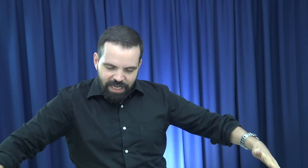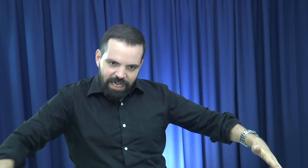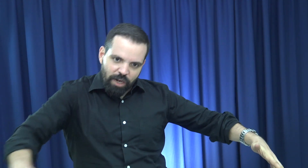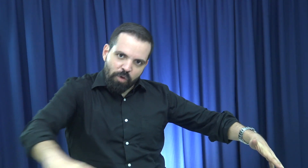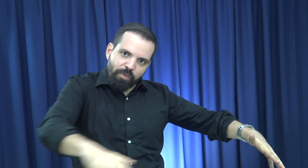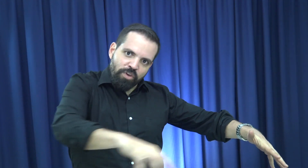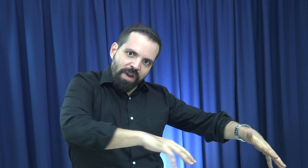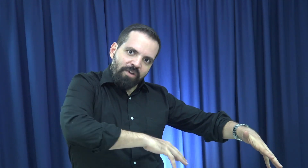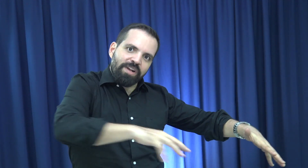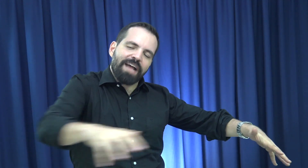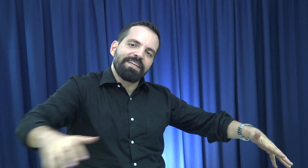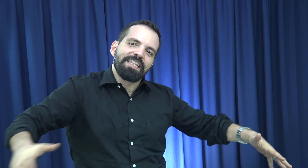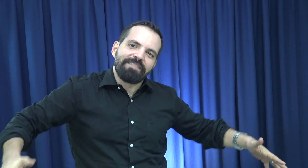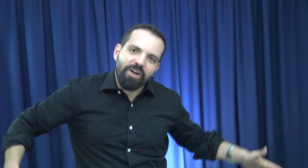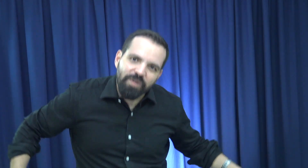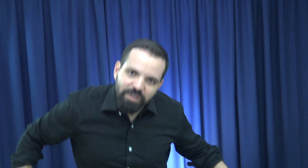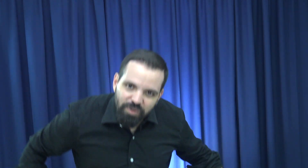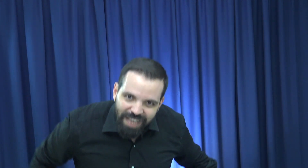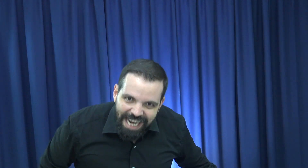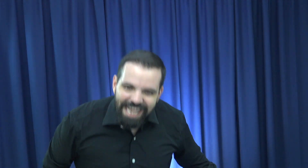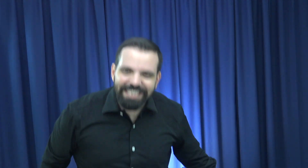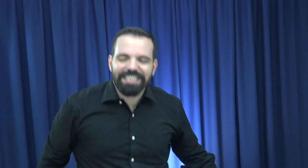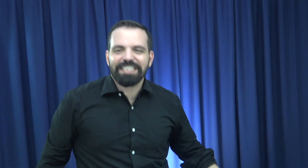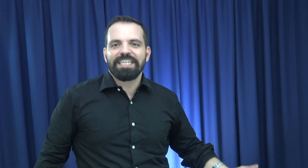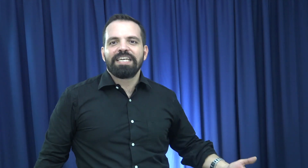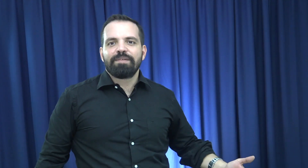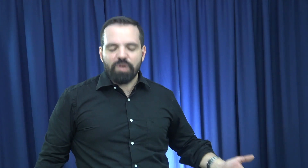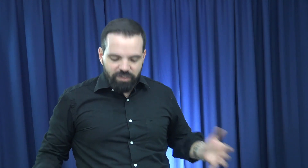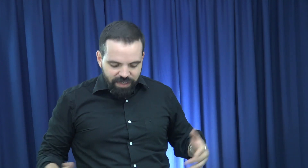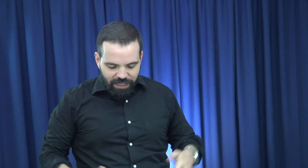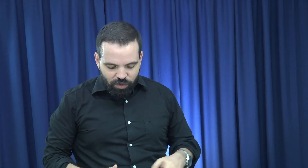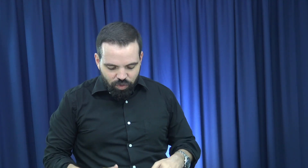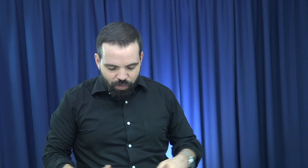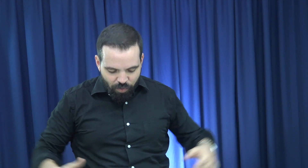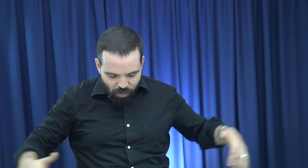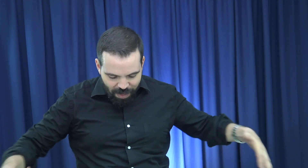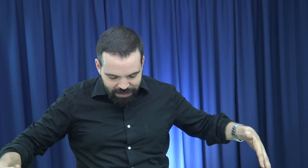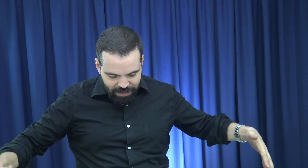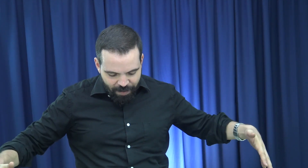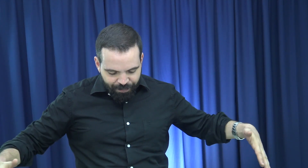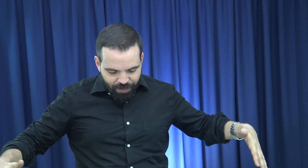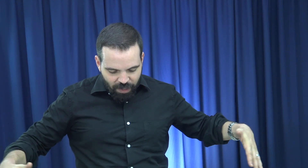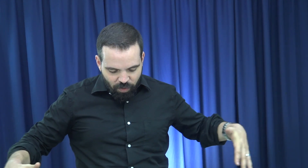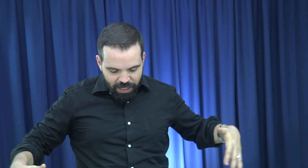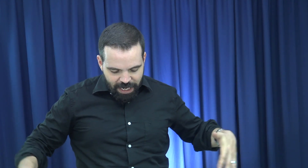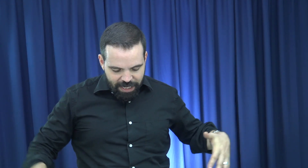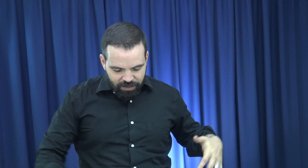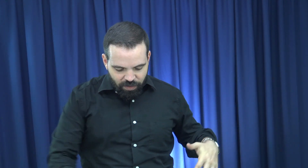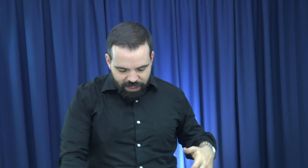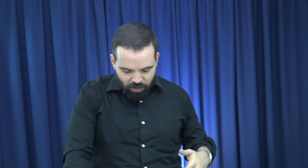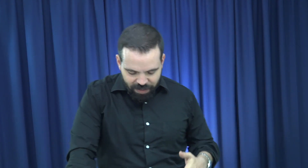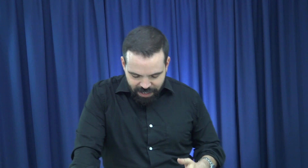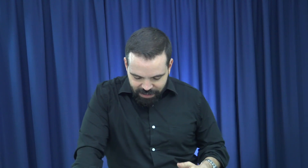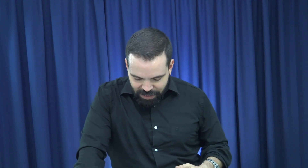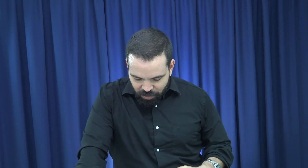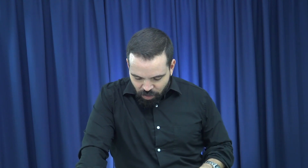manera que los polluelos caben debajo de sus alas. Por eso dice, con sus plumas te cubrirá. Esto vendría siendo